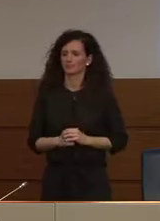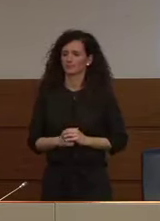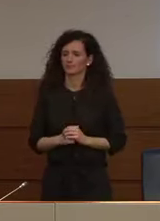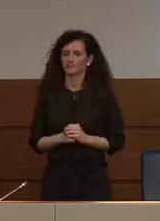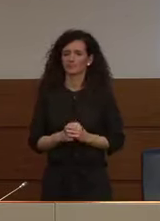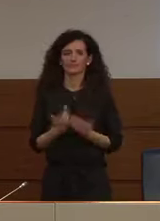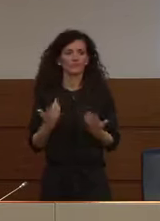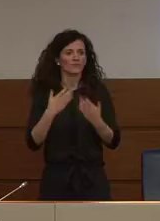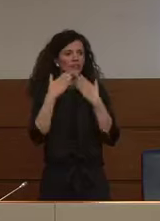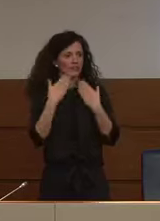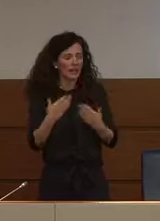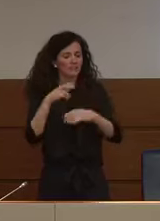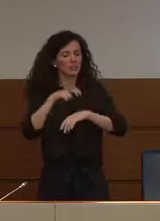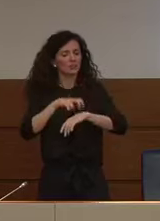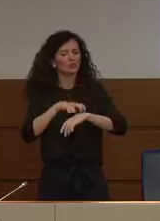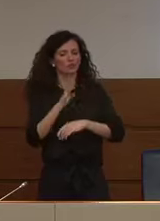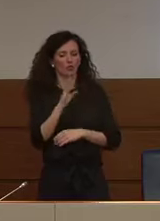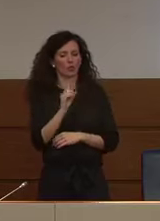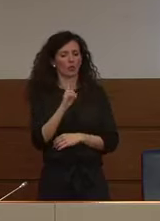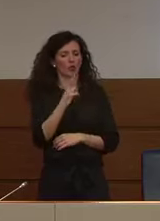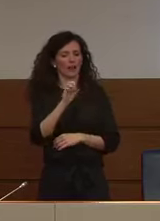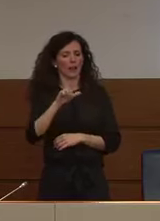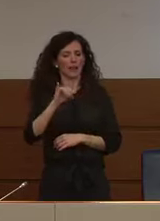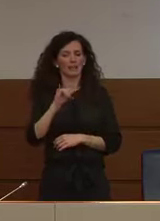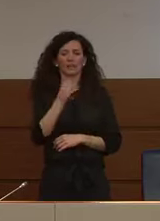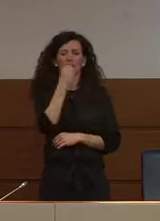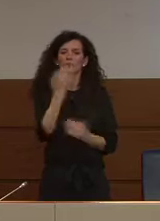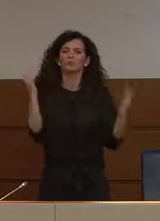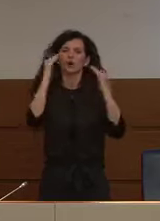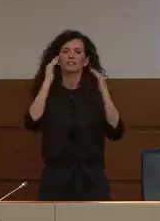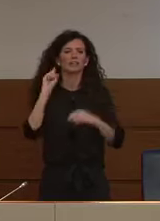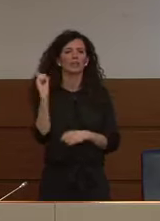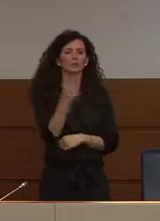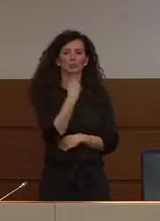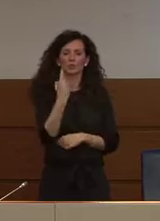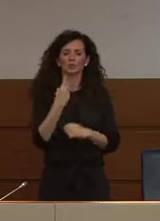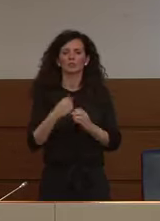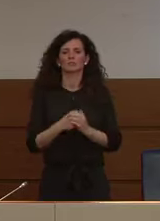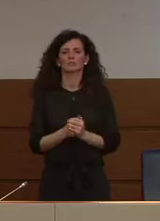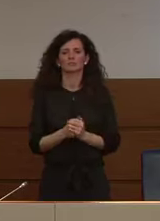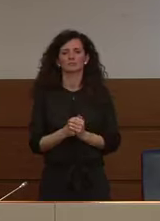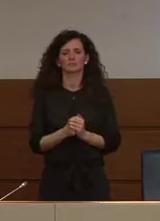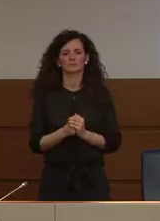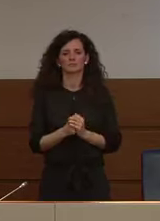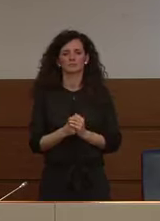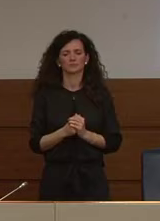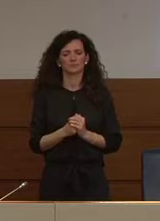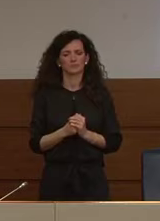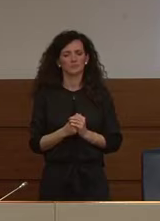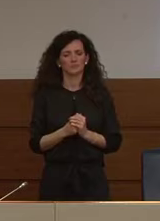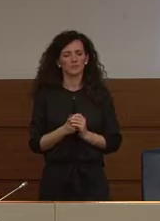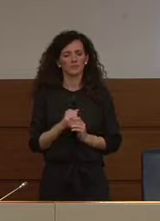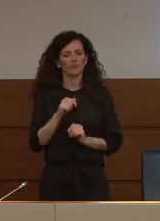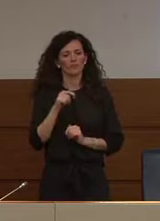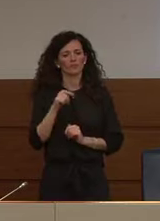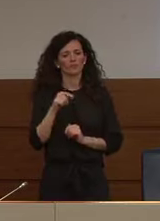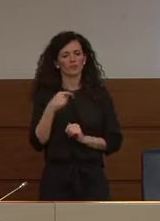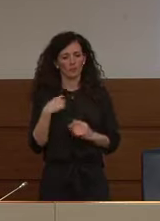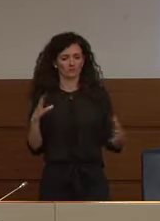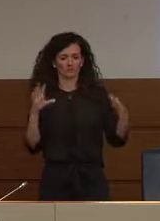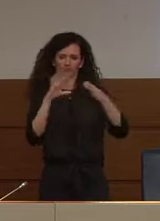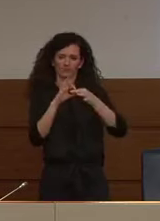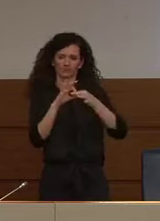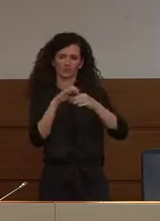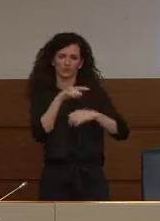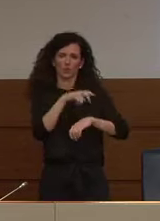Grazie dottor Borrelli e buonasera a tutti. Riprendo esattamente quel che il dottor Borrelli ha